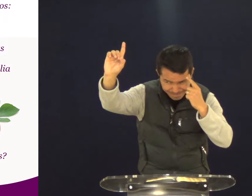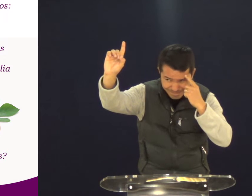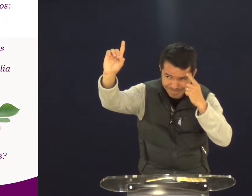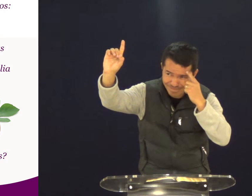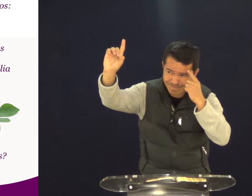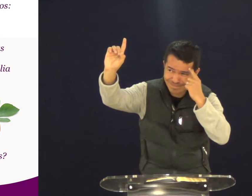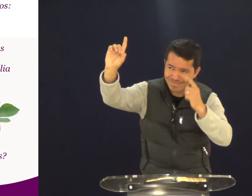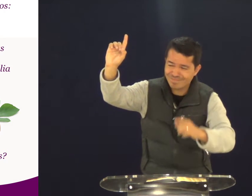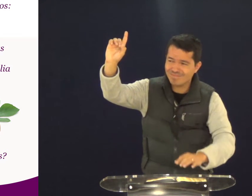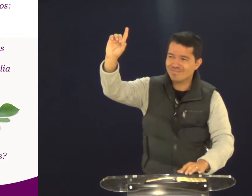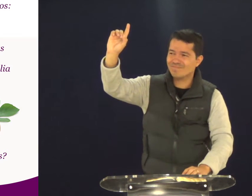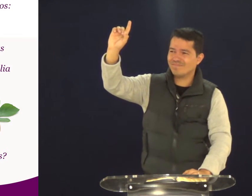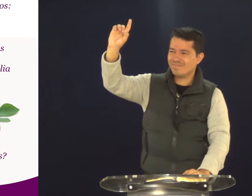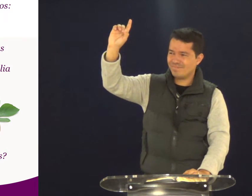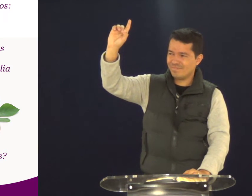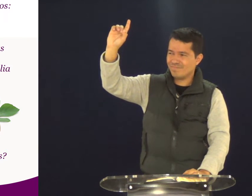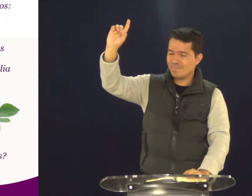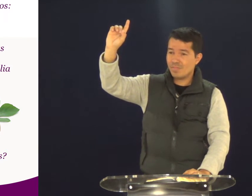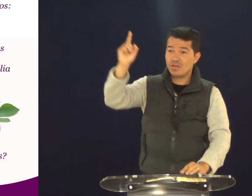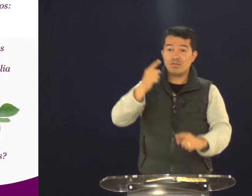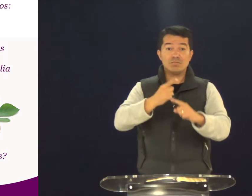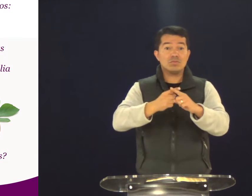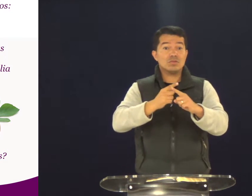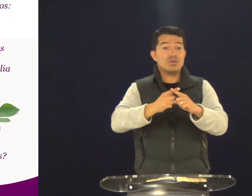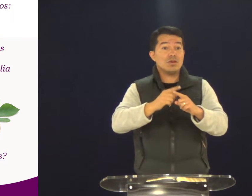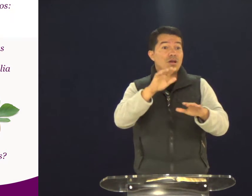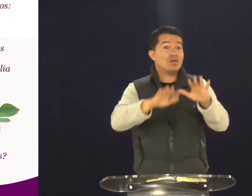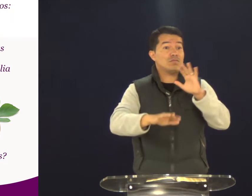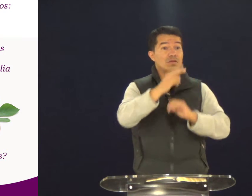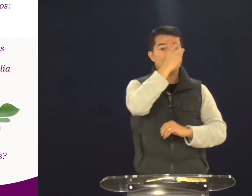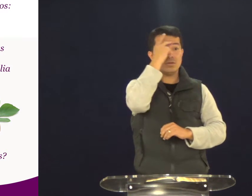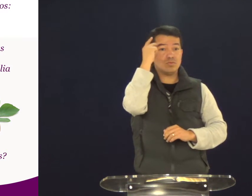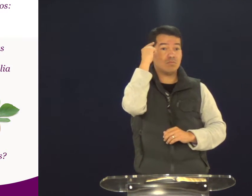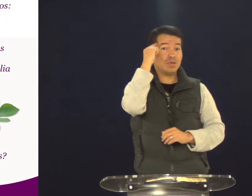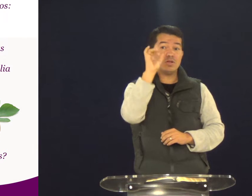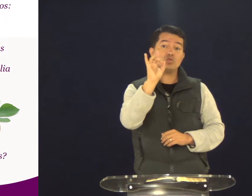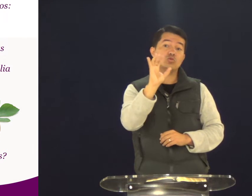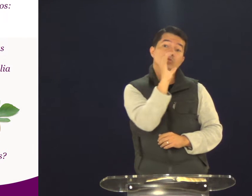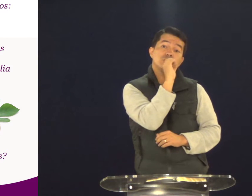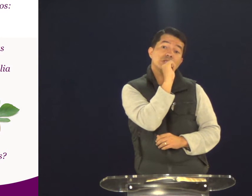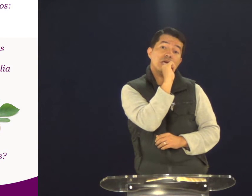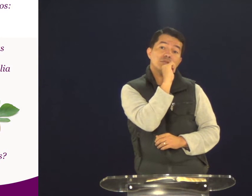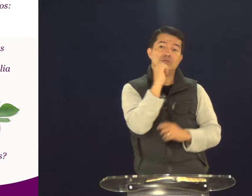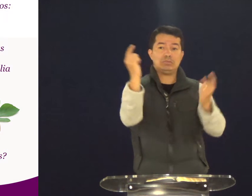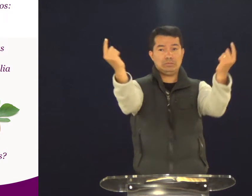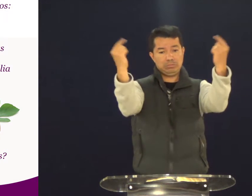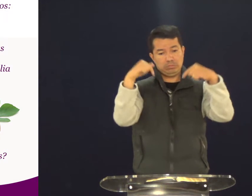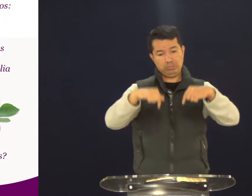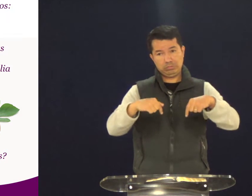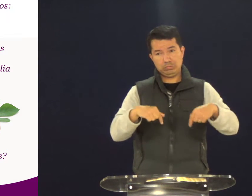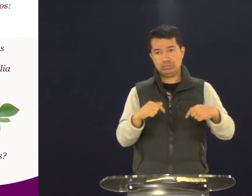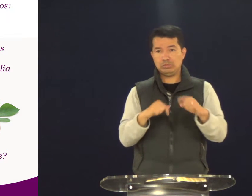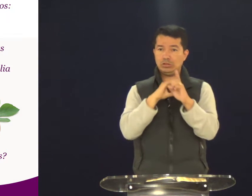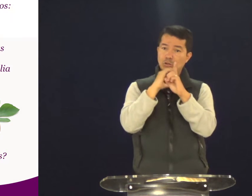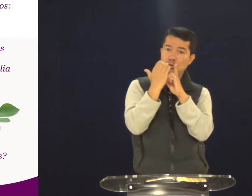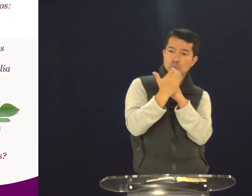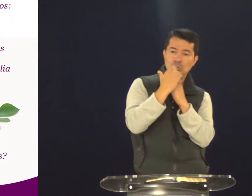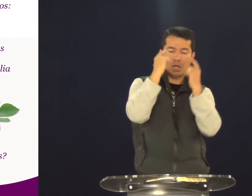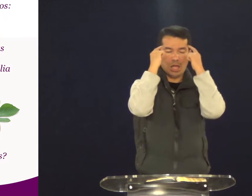adoração a Deus. Porque, às vezes, as pessoas só pensam em Deus no sábado. Aqui,